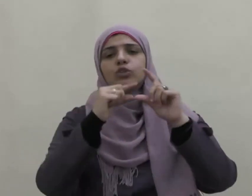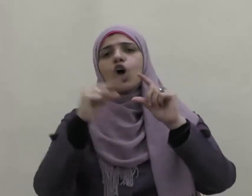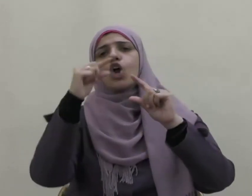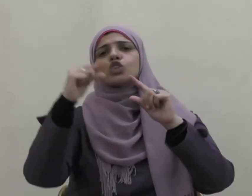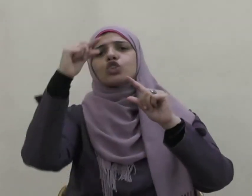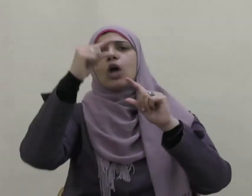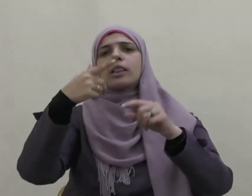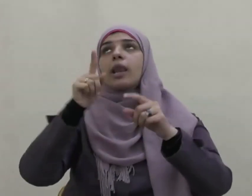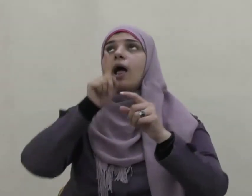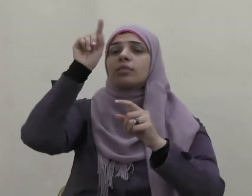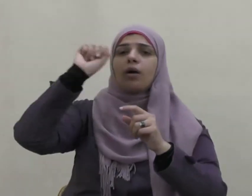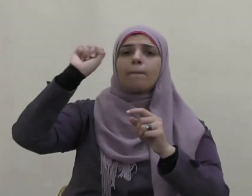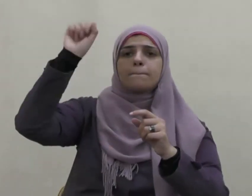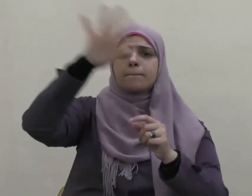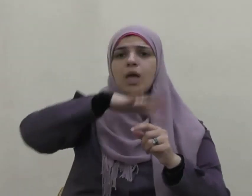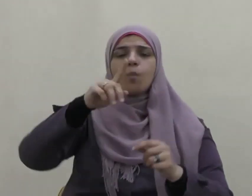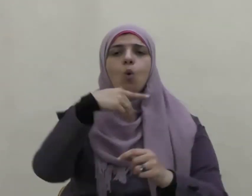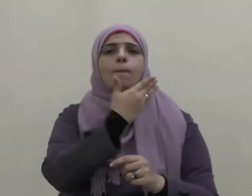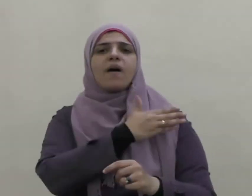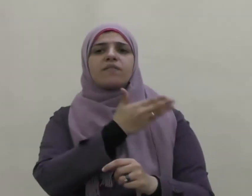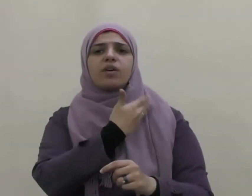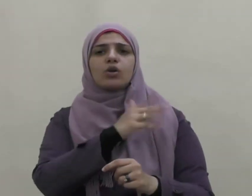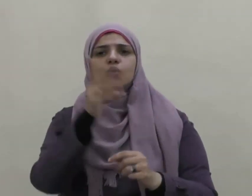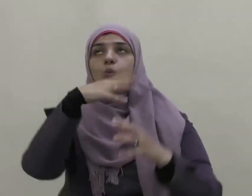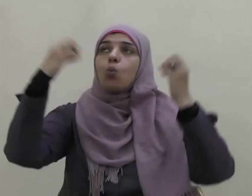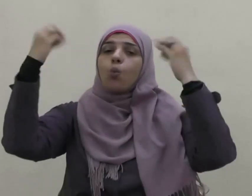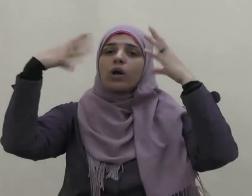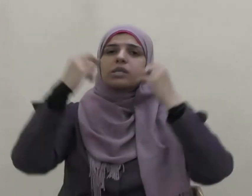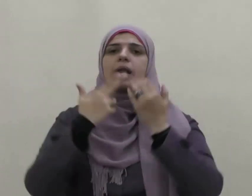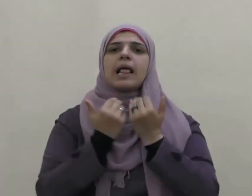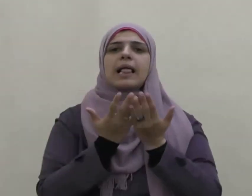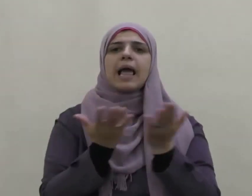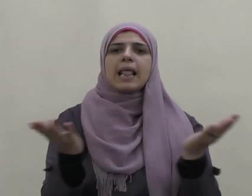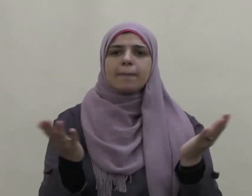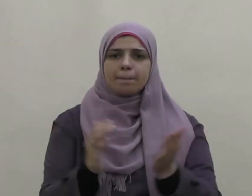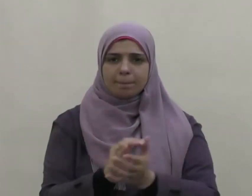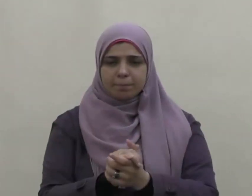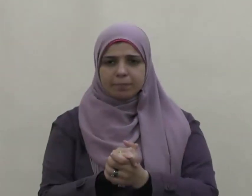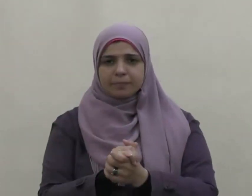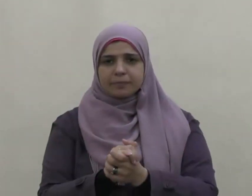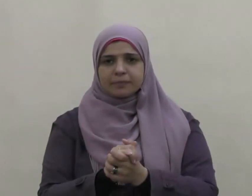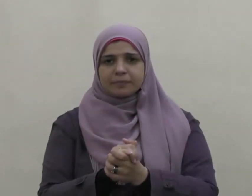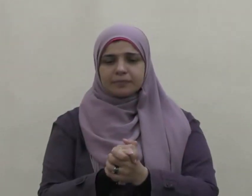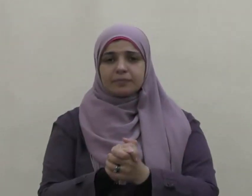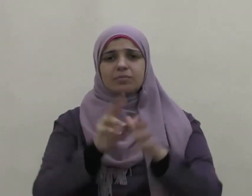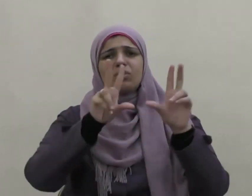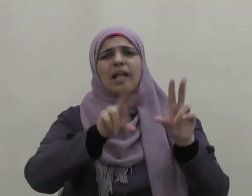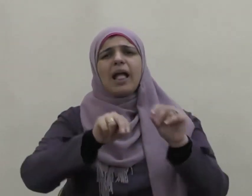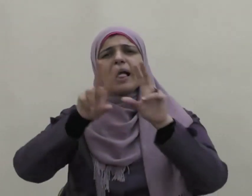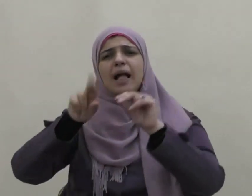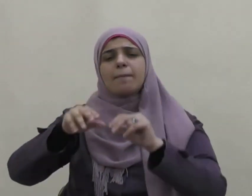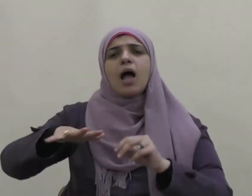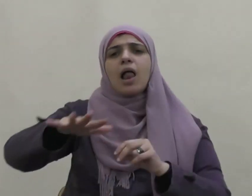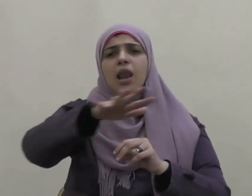ربهم ومغفرة ورزق كريم كما أنهم فقهوا